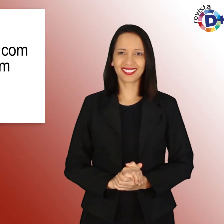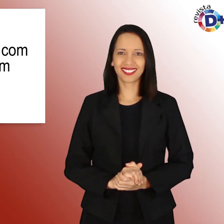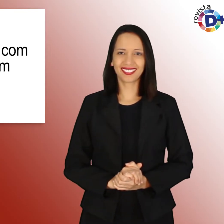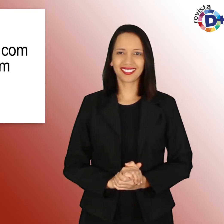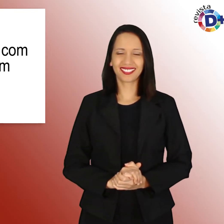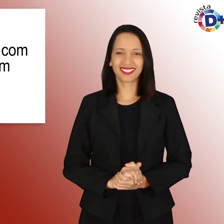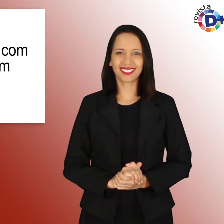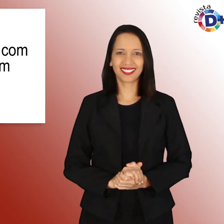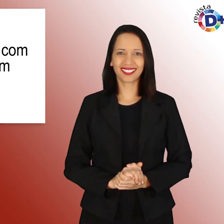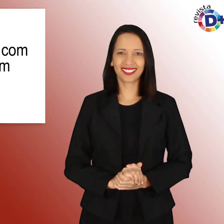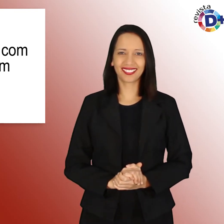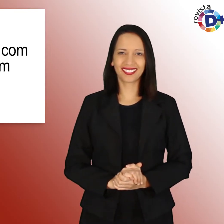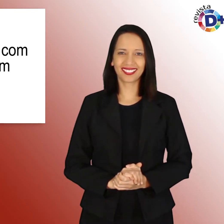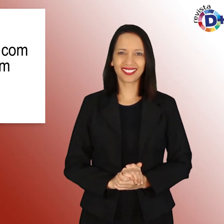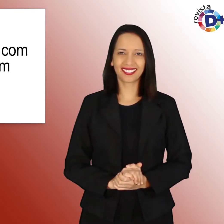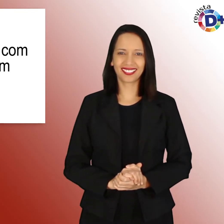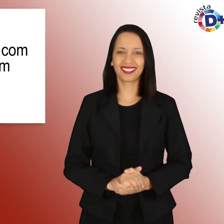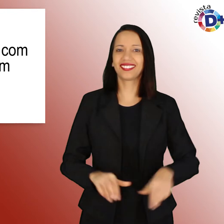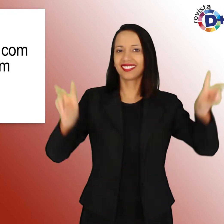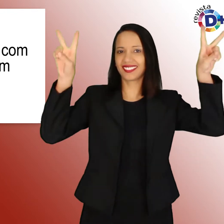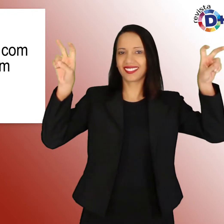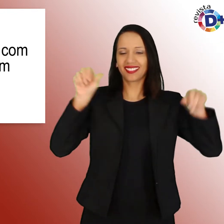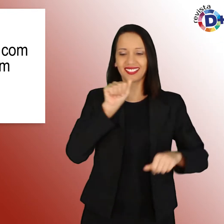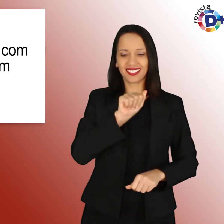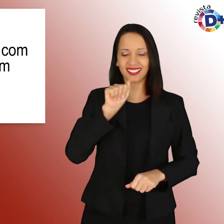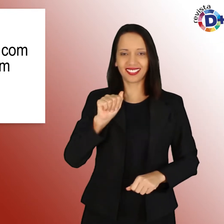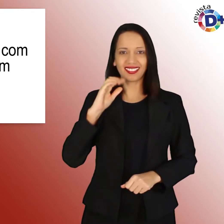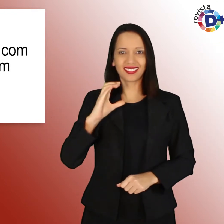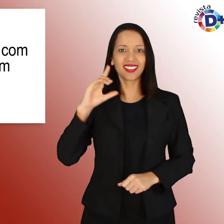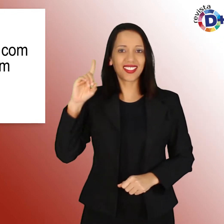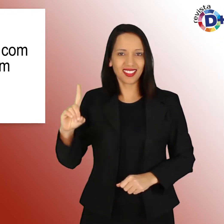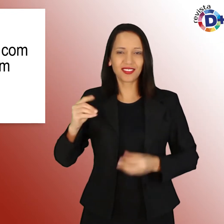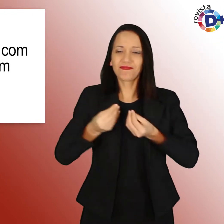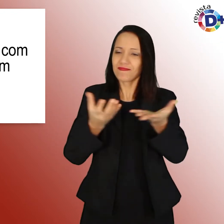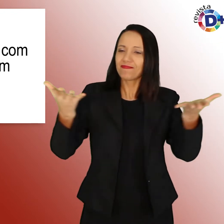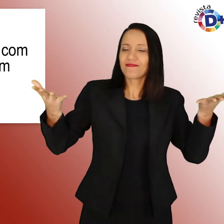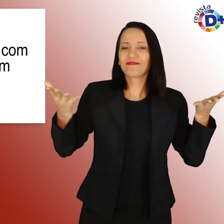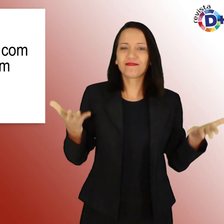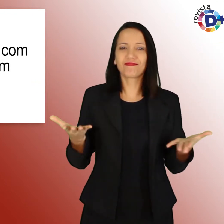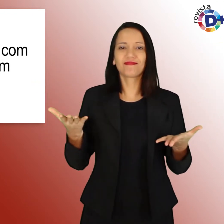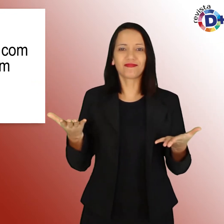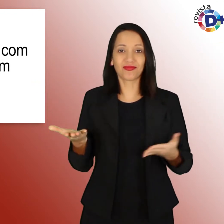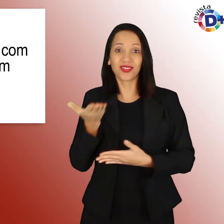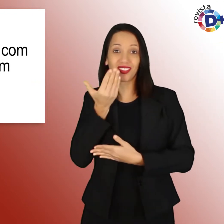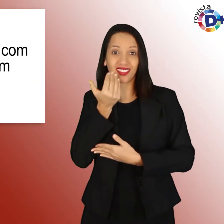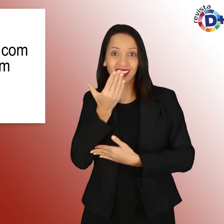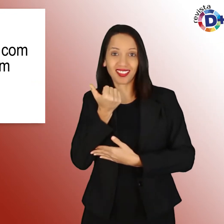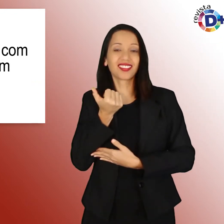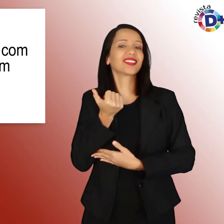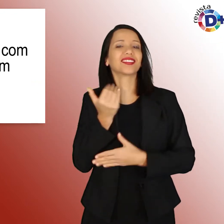A AACD promove jantar com leilão beneficente em São Paulo.